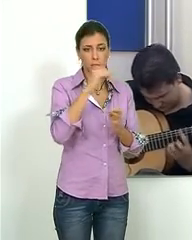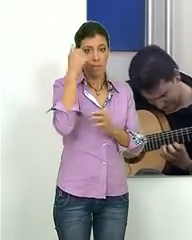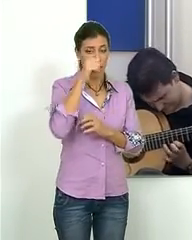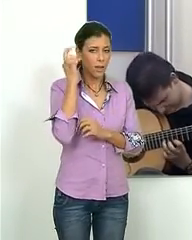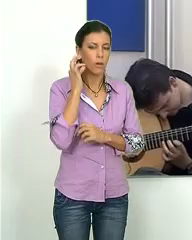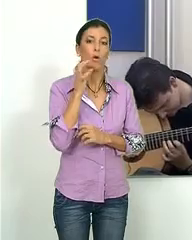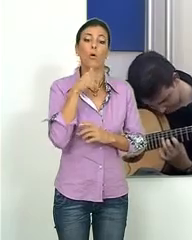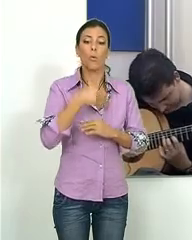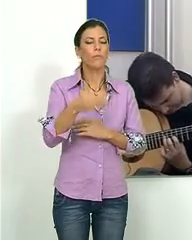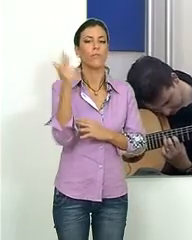este viernes.